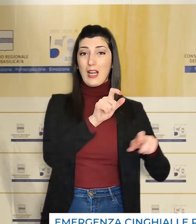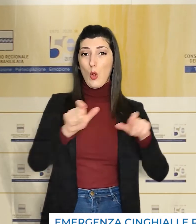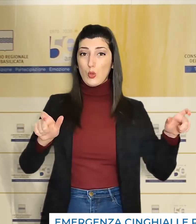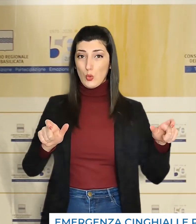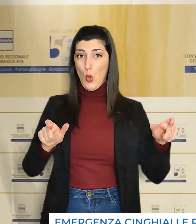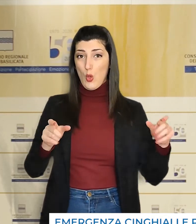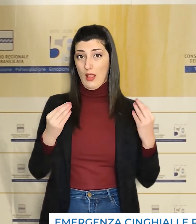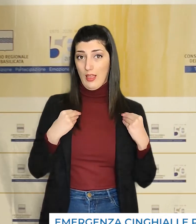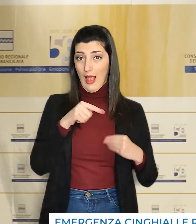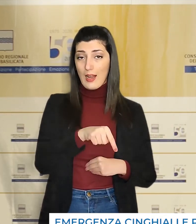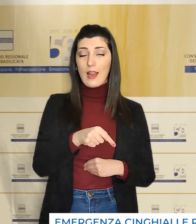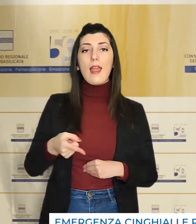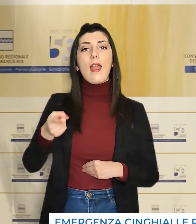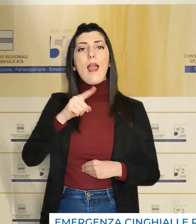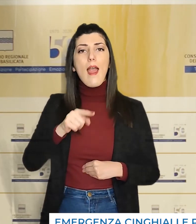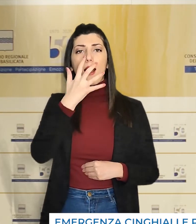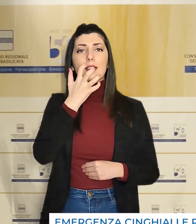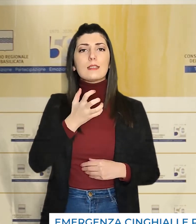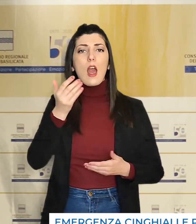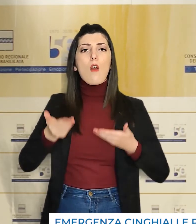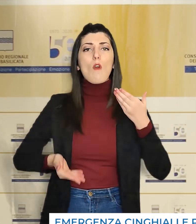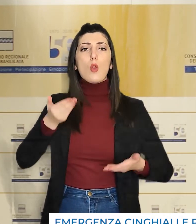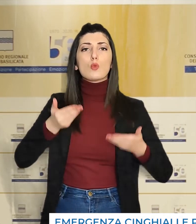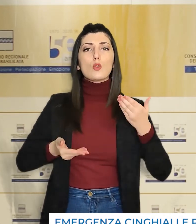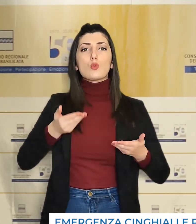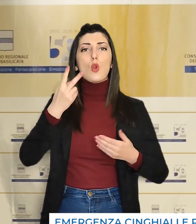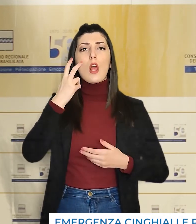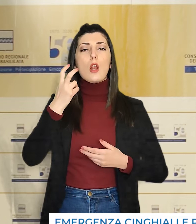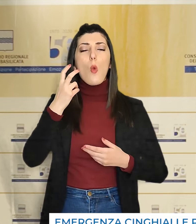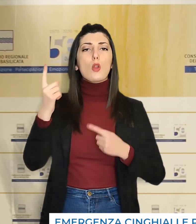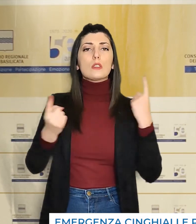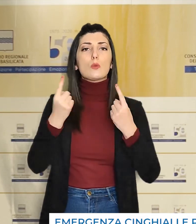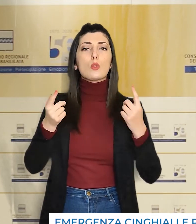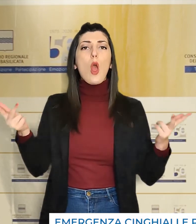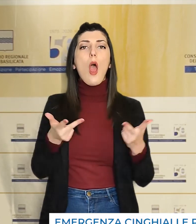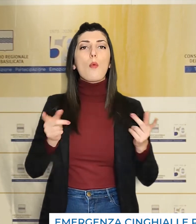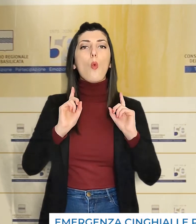valuti seriamente la dichiarazione dello stato emergenziale.